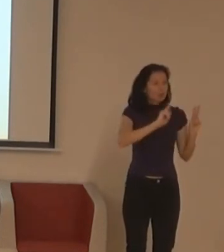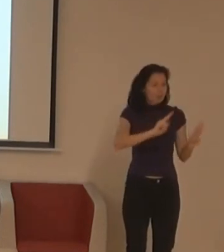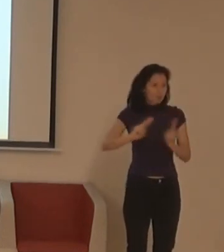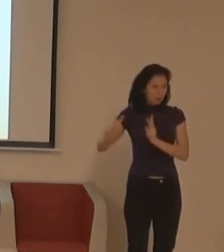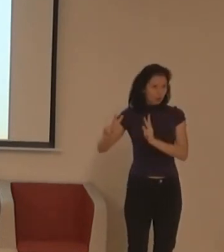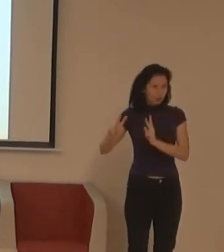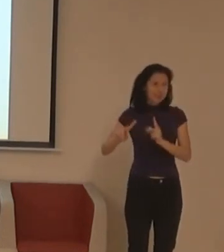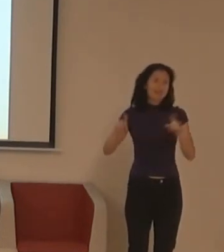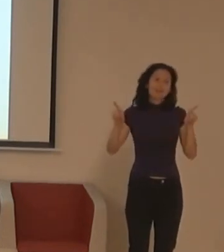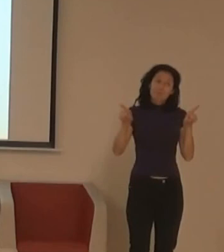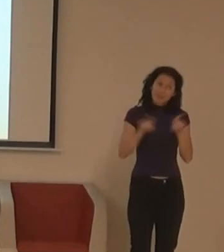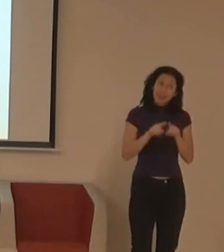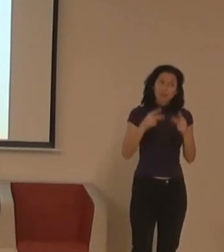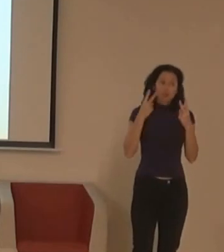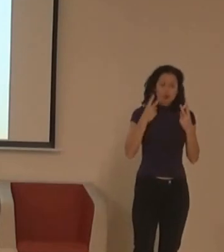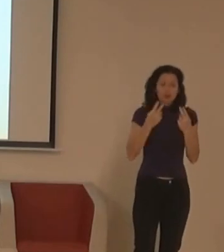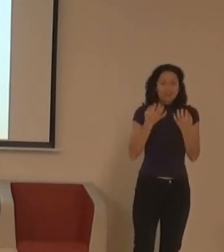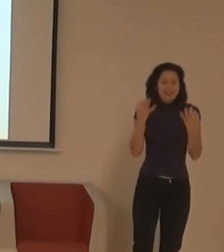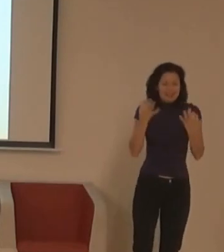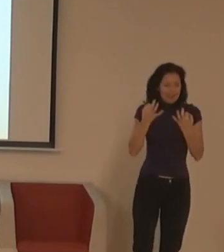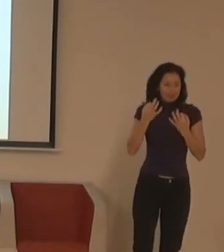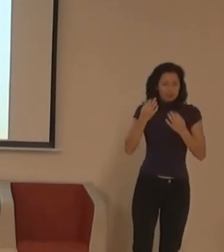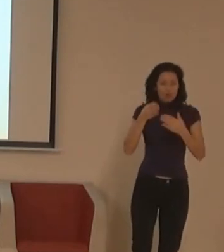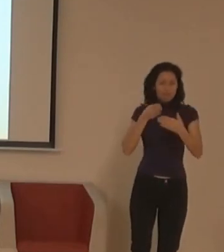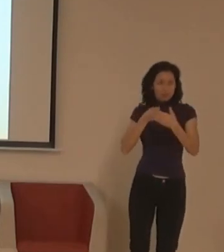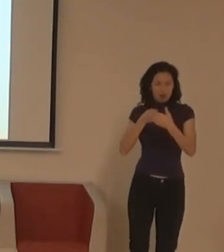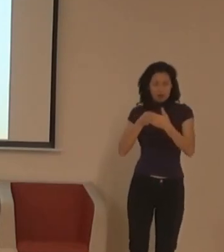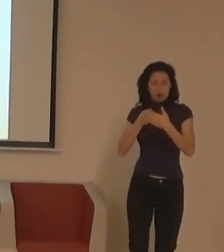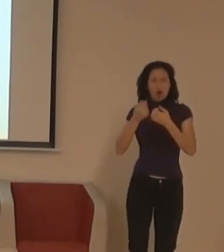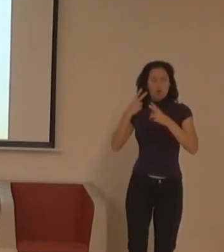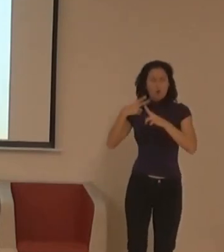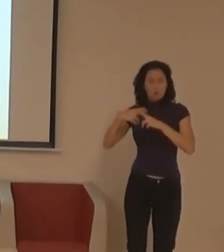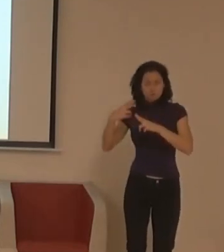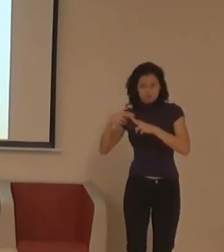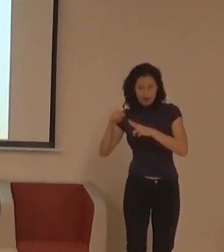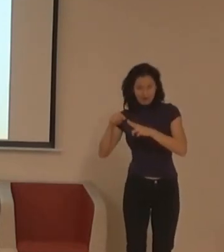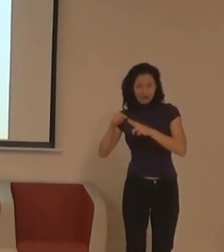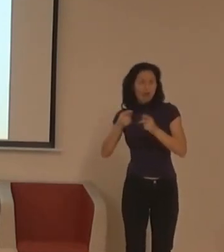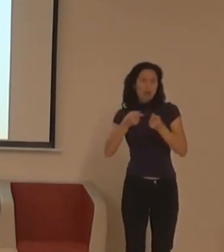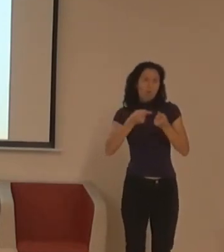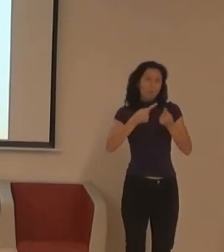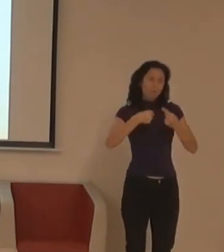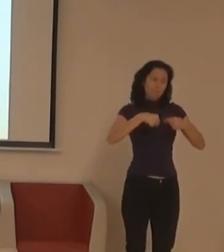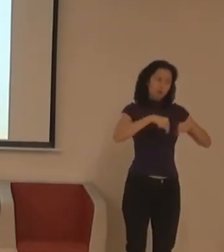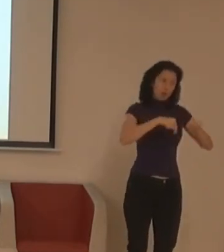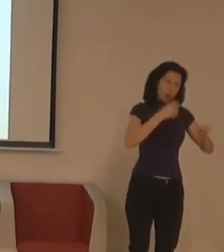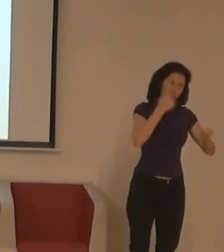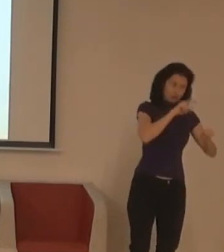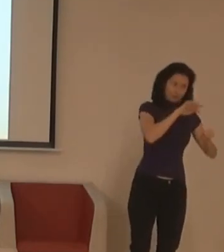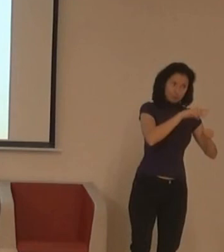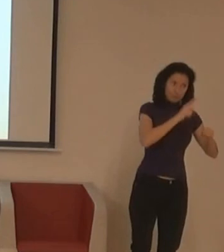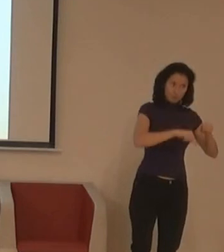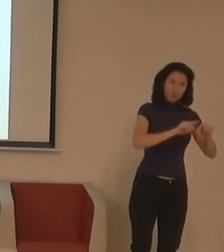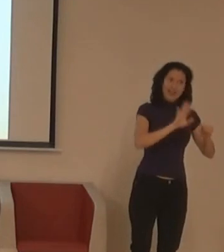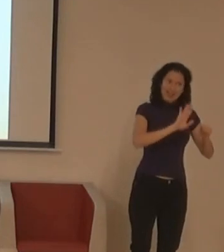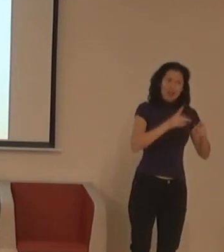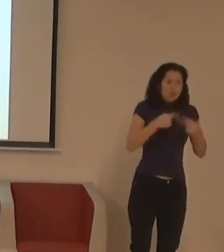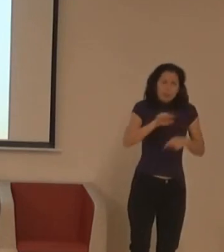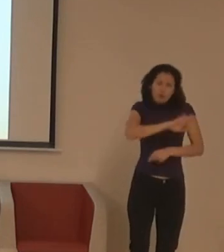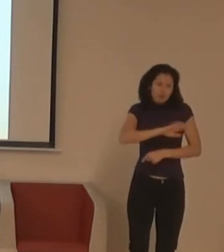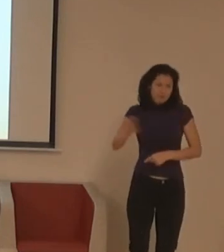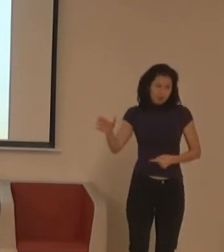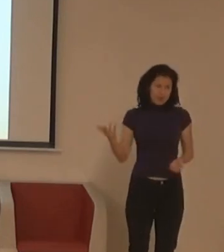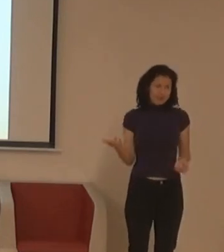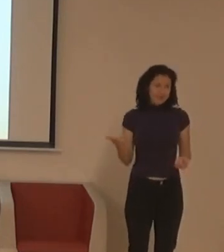Ale pro kohokoliv z nás. Protože jsme všichni tak hustý, že ráno někde stane z postele. A nebo někde jsme prostě v loji a chceme se tam